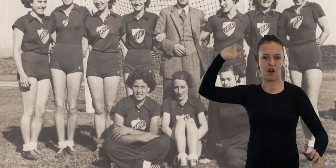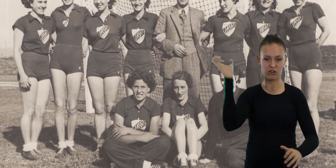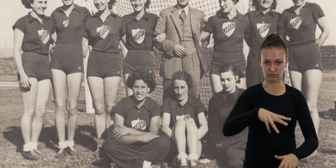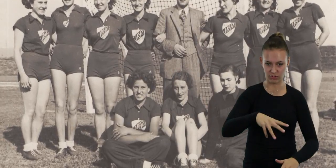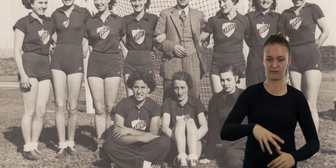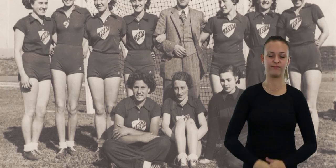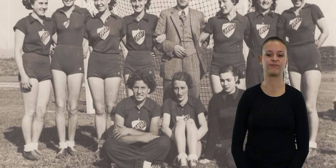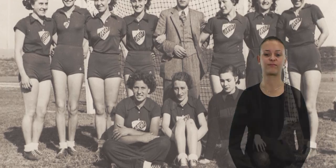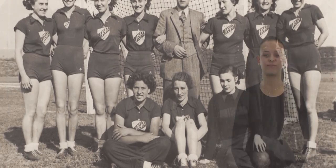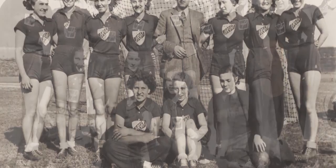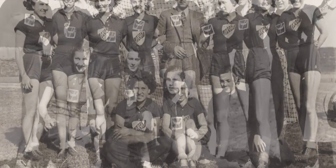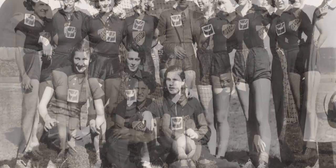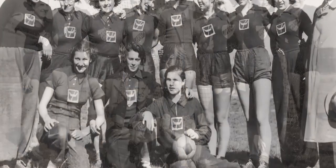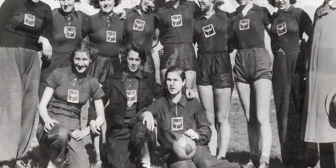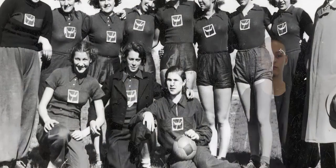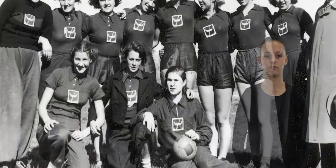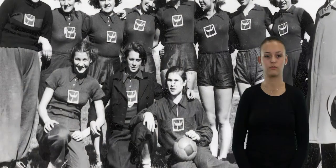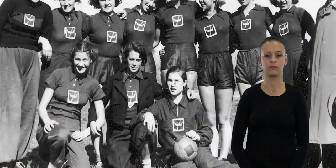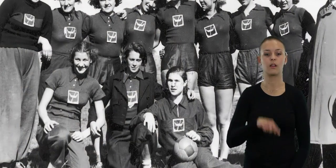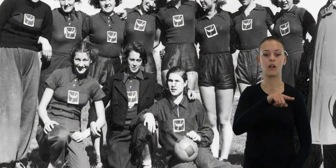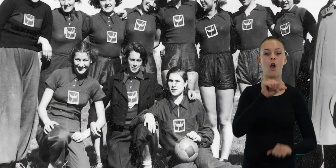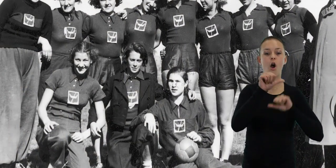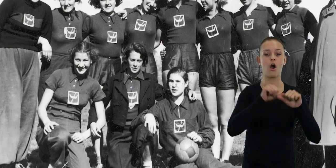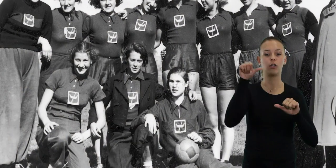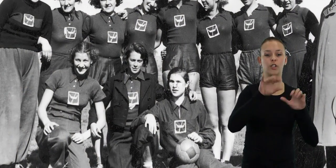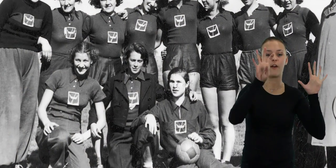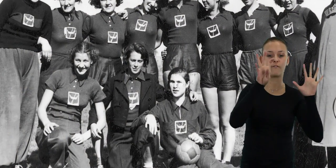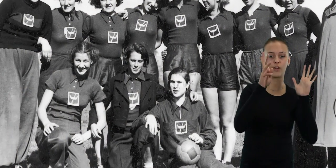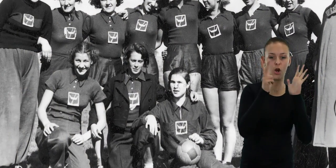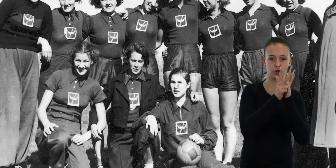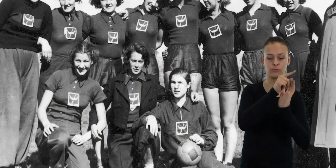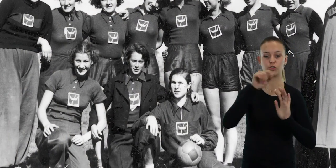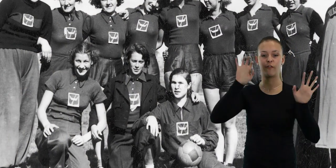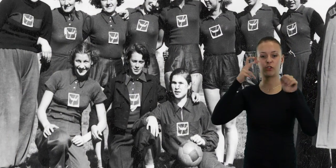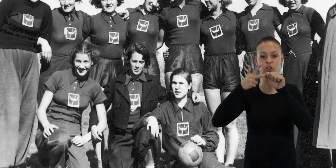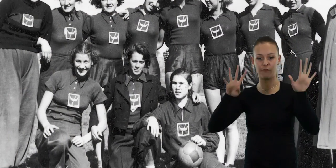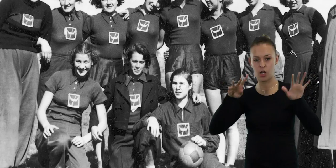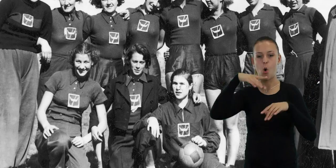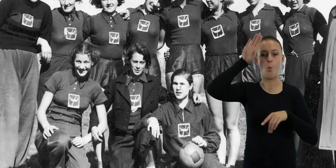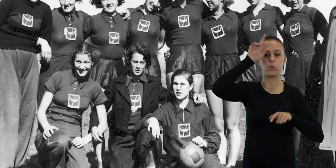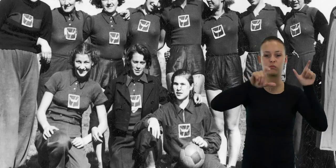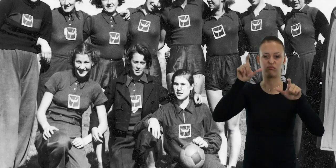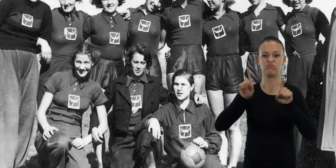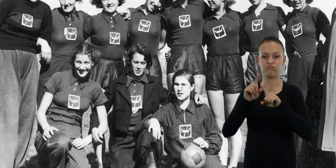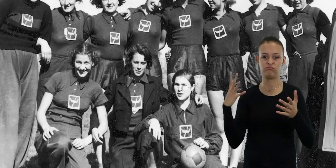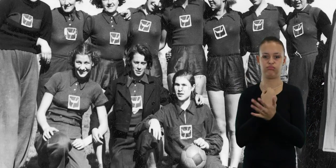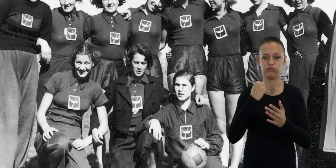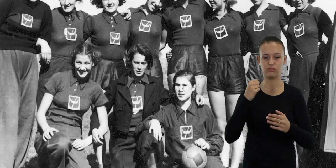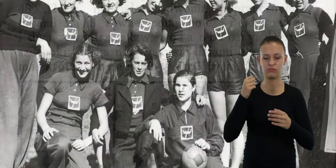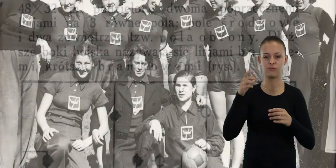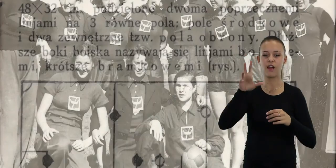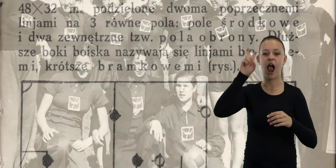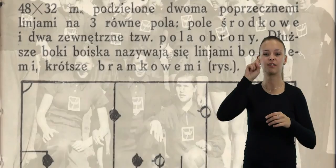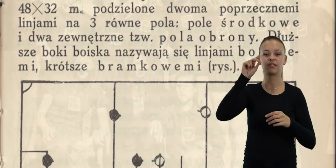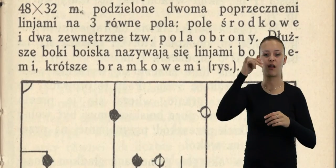Związku Piłki Ręcznej. W latach 1918-1939 Łodzianki odnosiły także